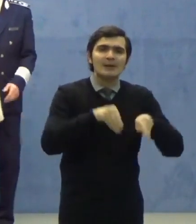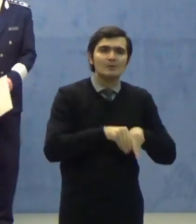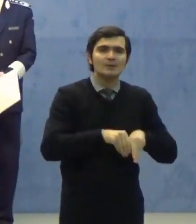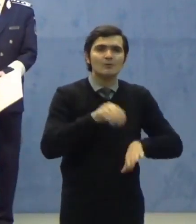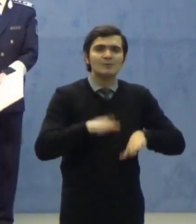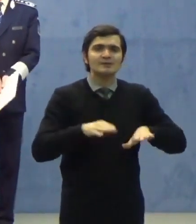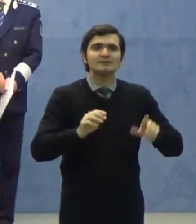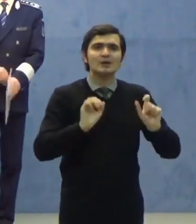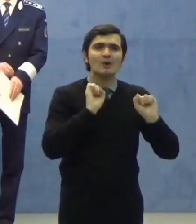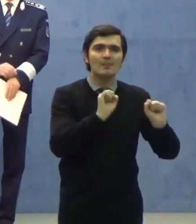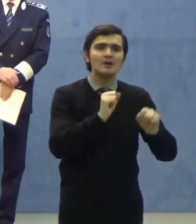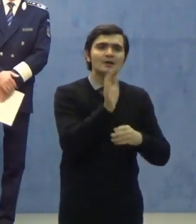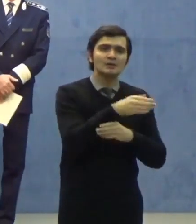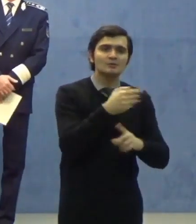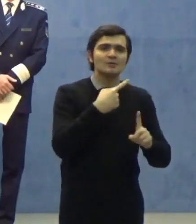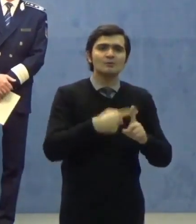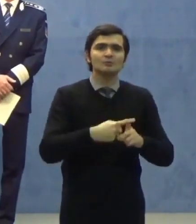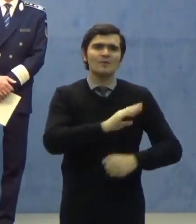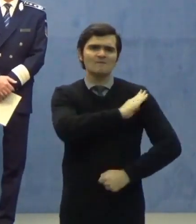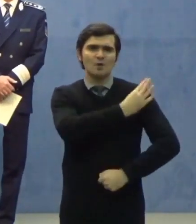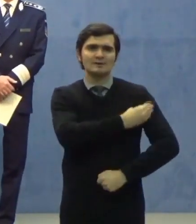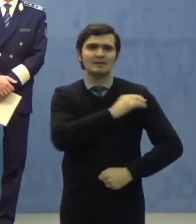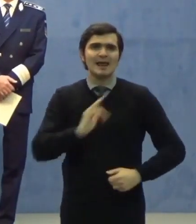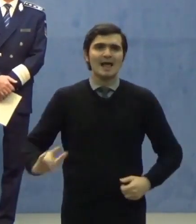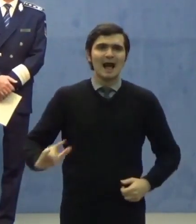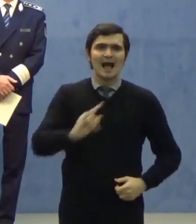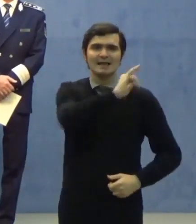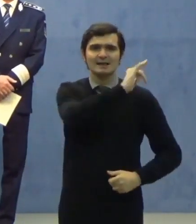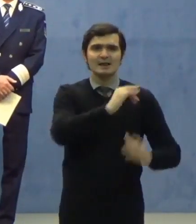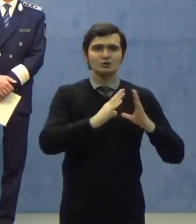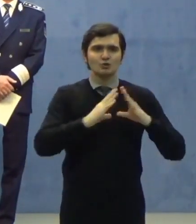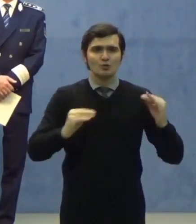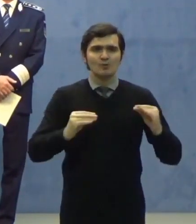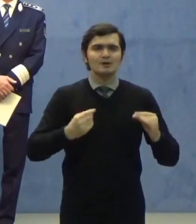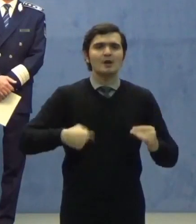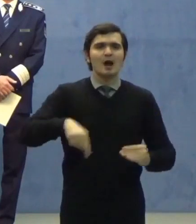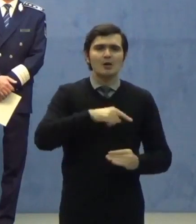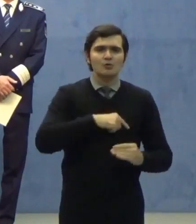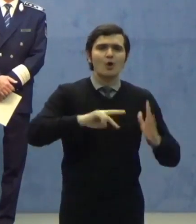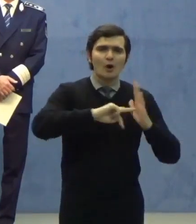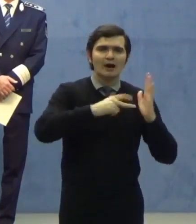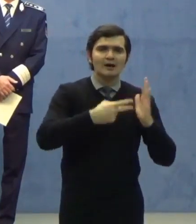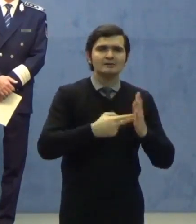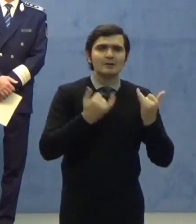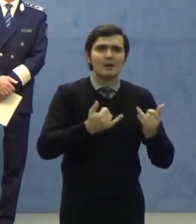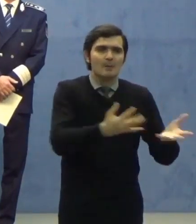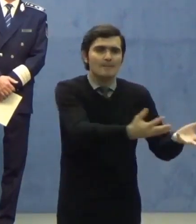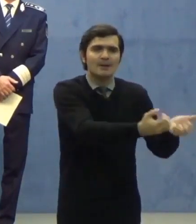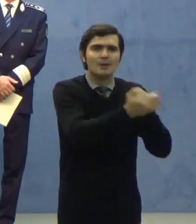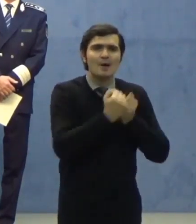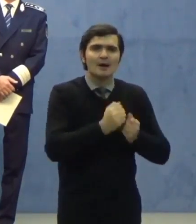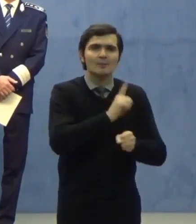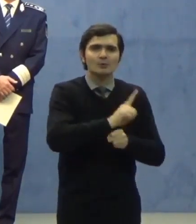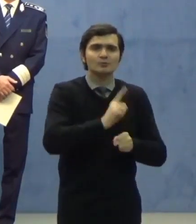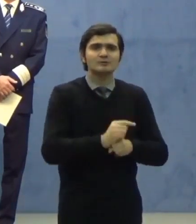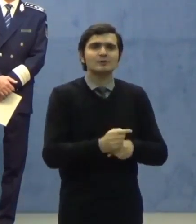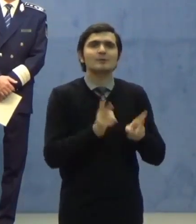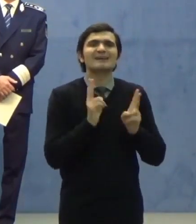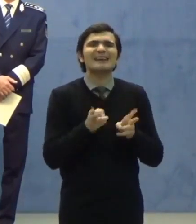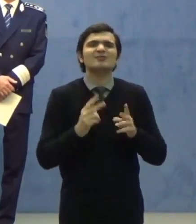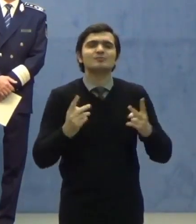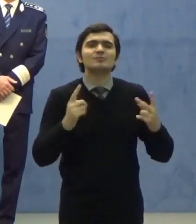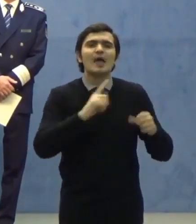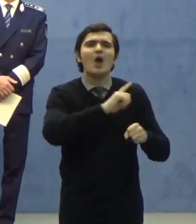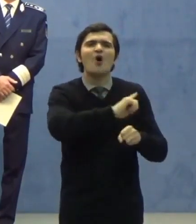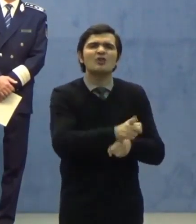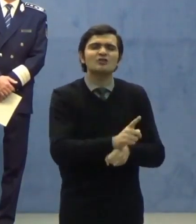și mai ales cu Forțele Aereine Române organizăm preluarea produselor în regim de urgență